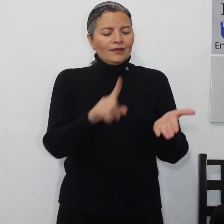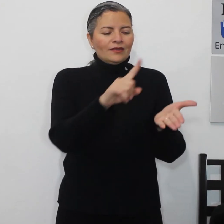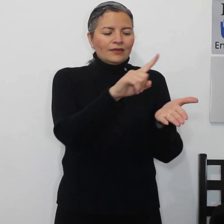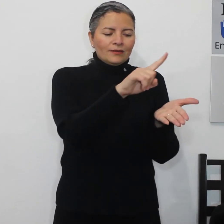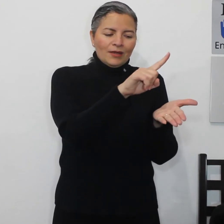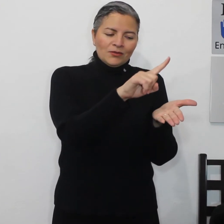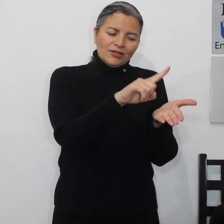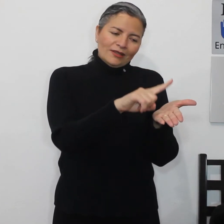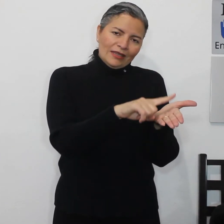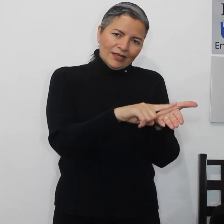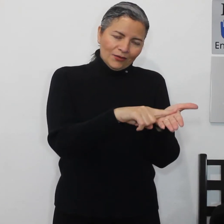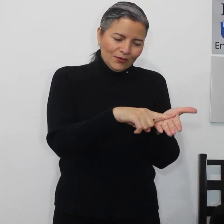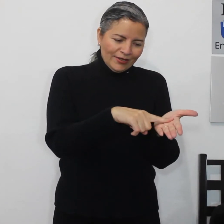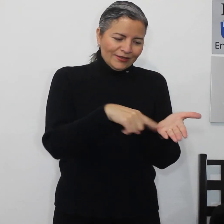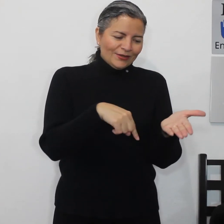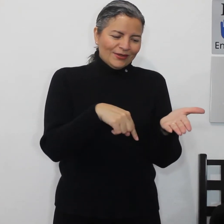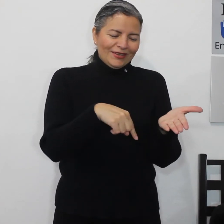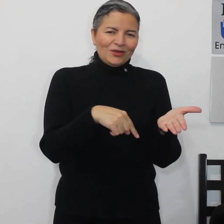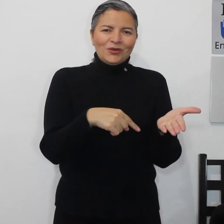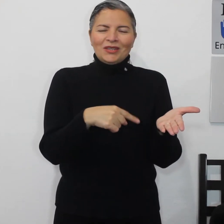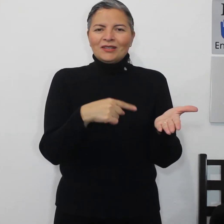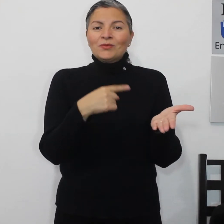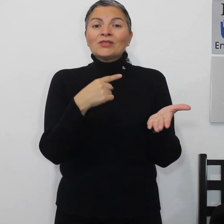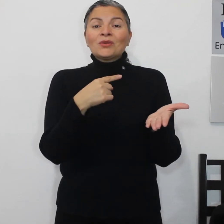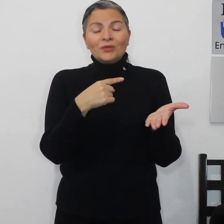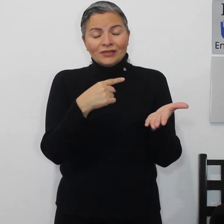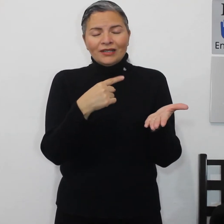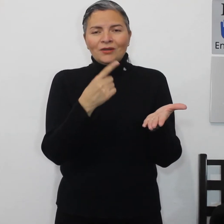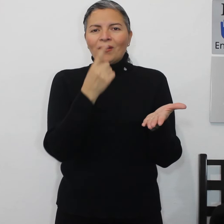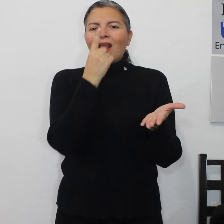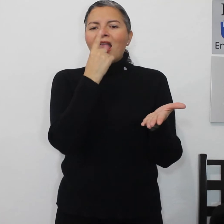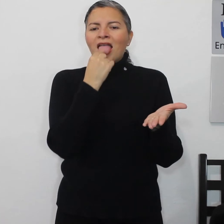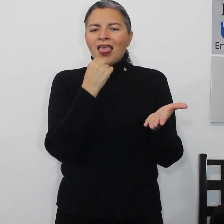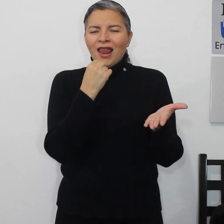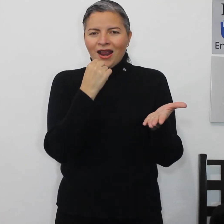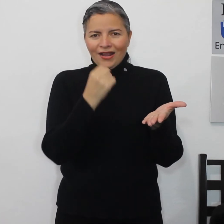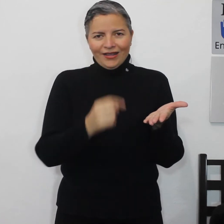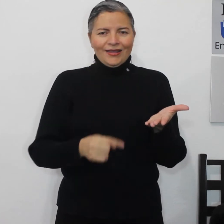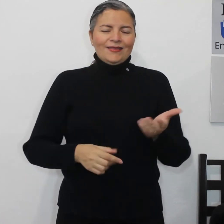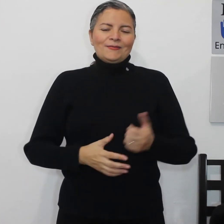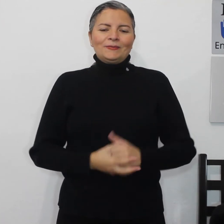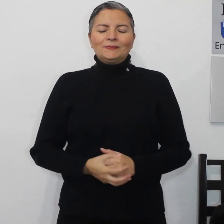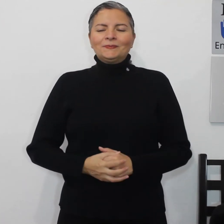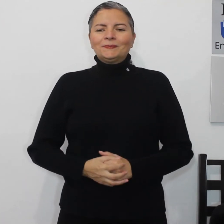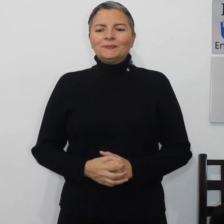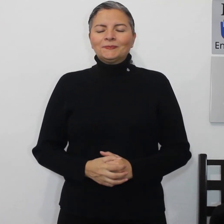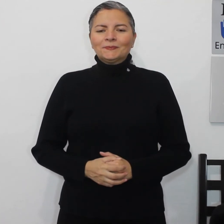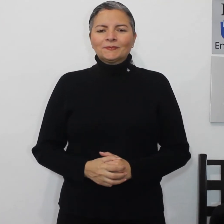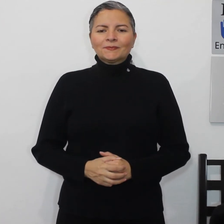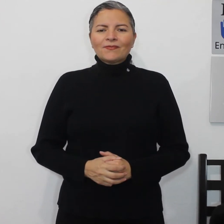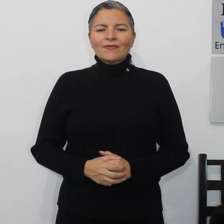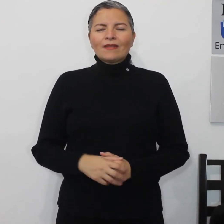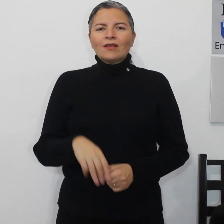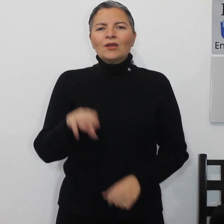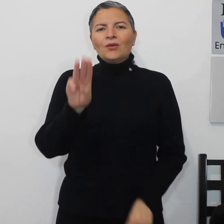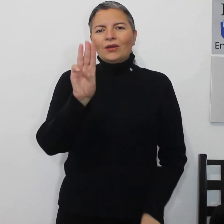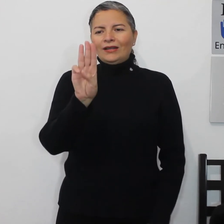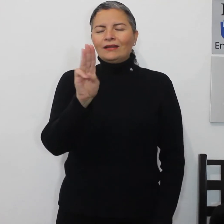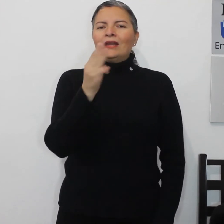vamos a tallar en nuestro dedo y después con nuestra lengua cajeta miel con la letra